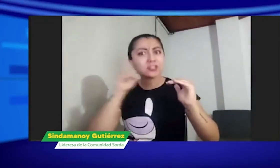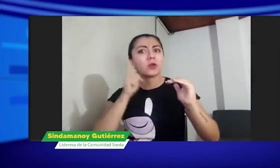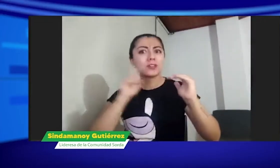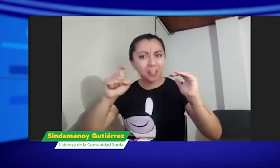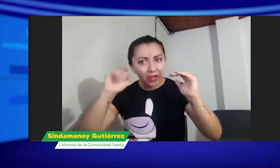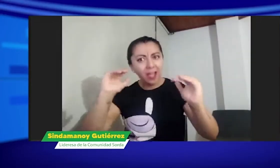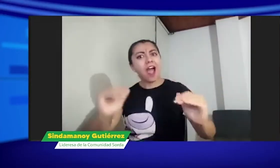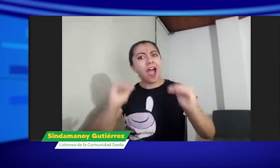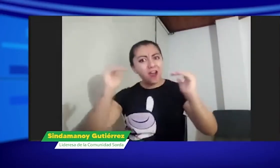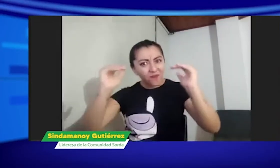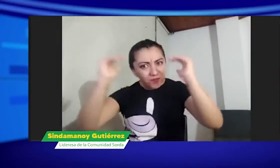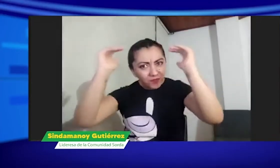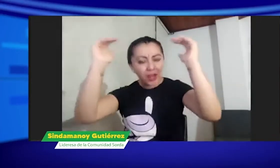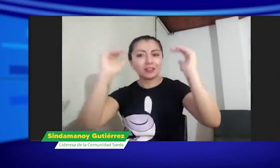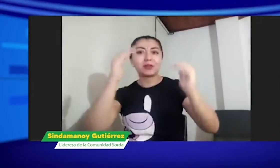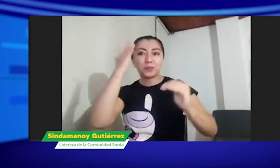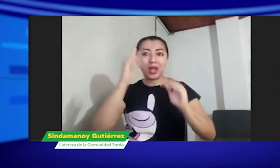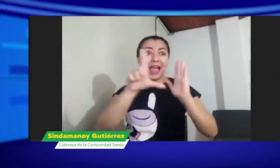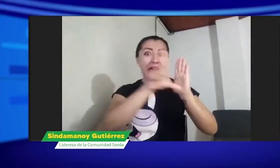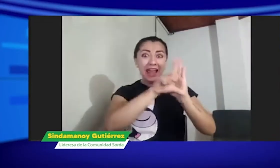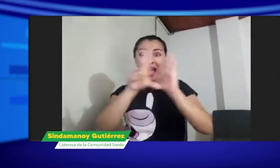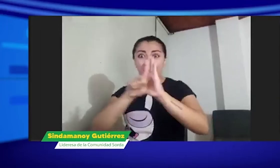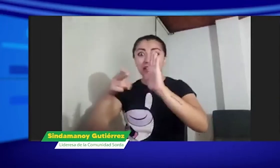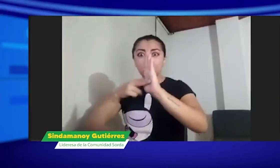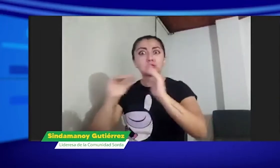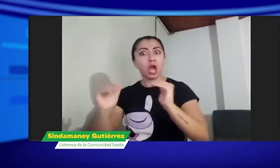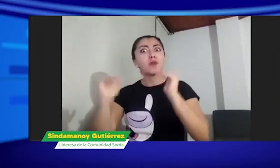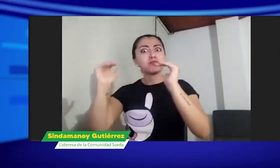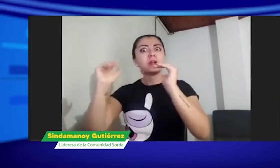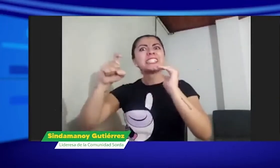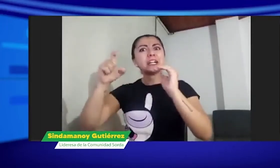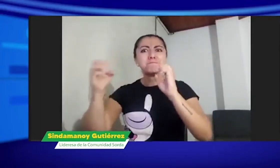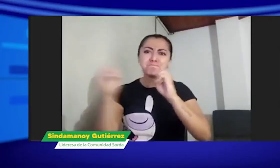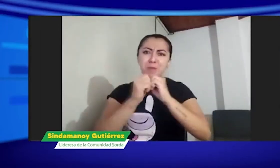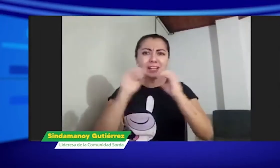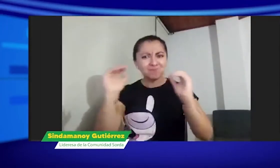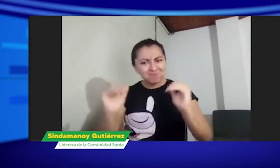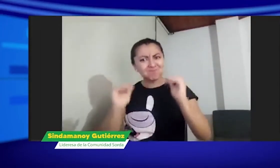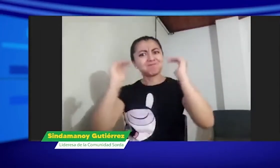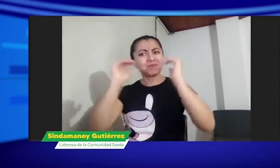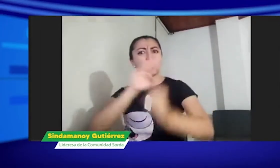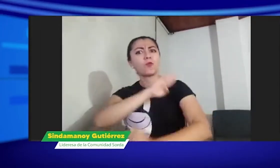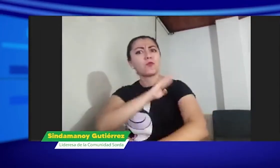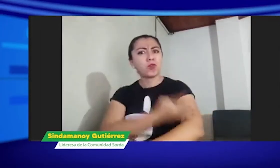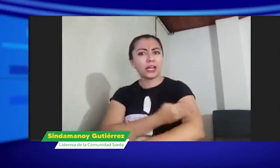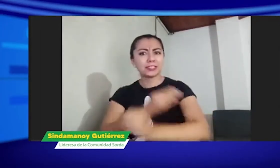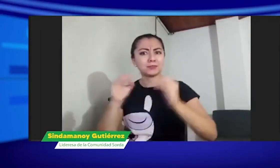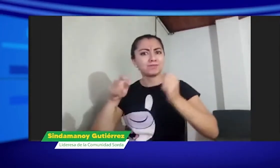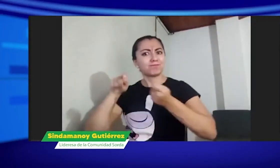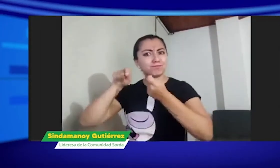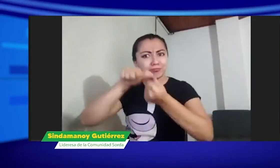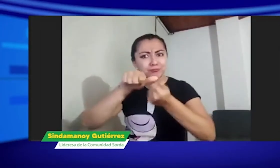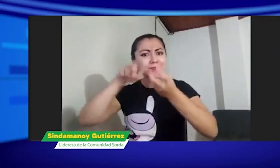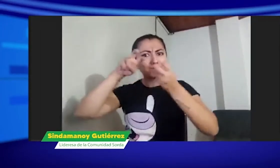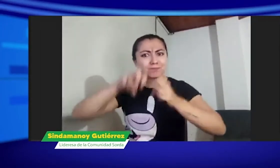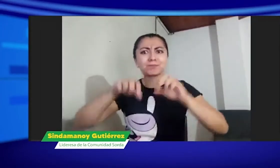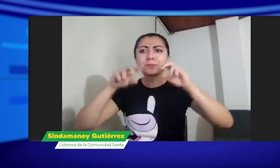patrimonio, porque esto va a permitir el avance, el estatus de la lengua, así que nosotros vamos a poder